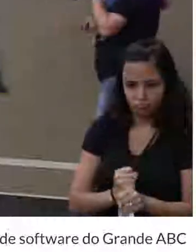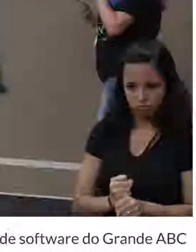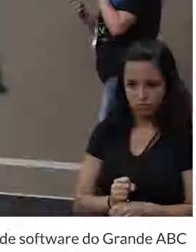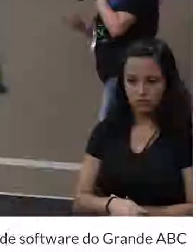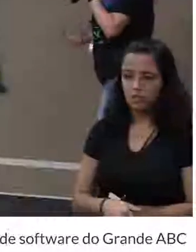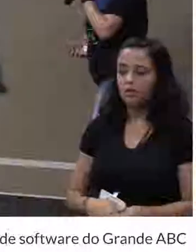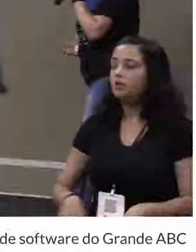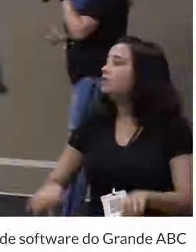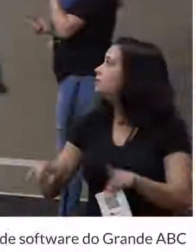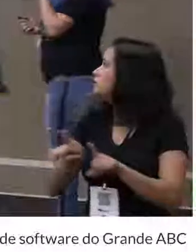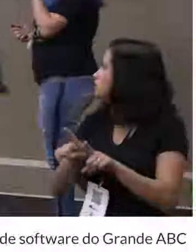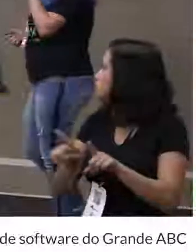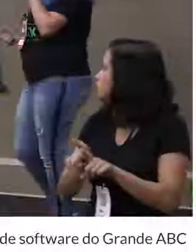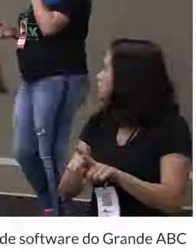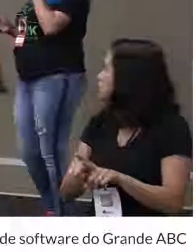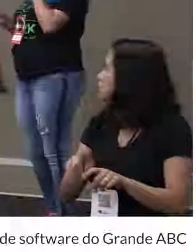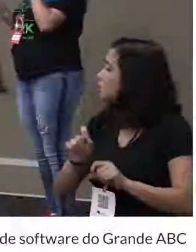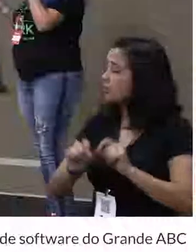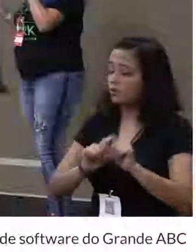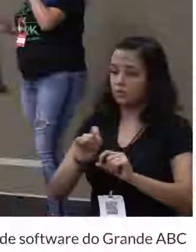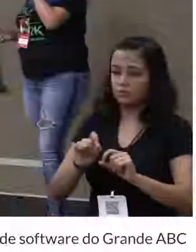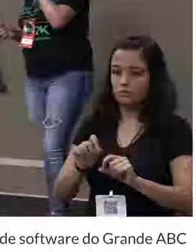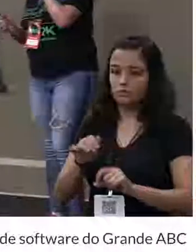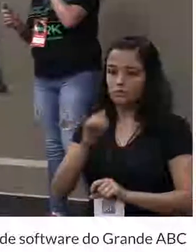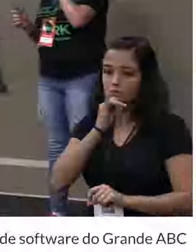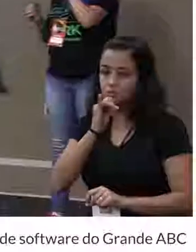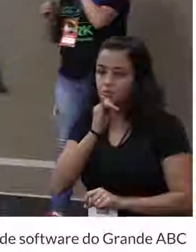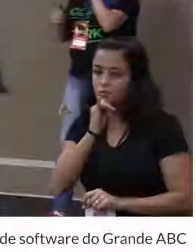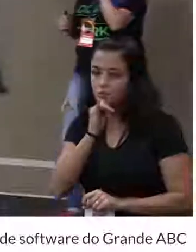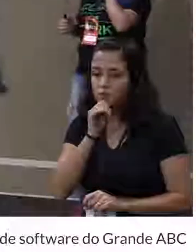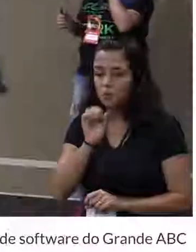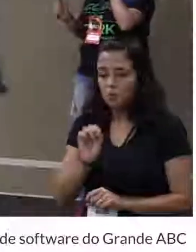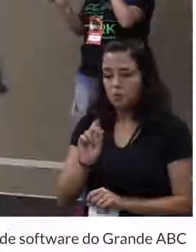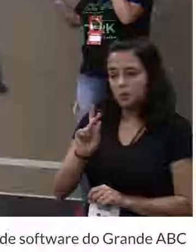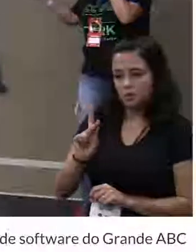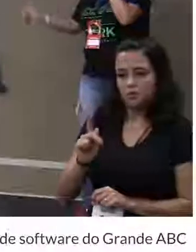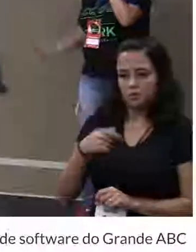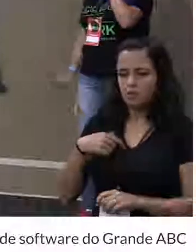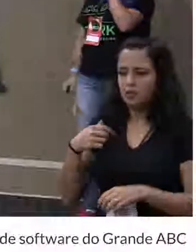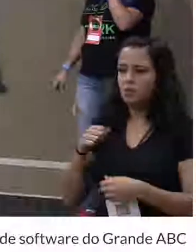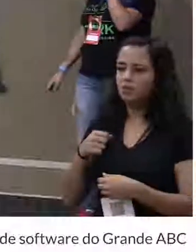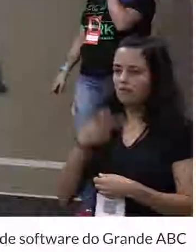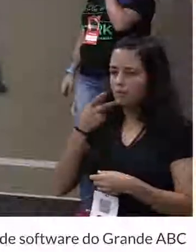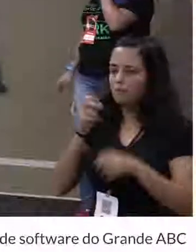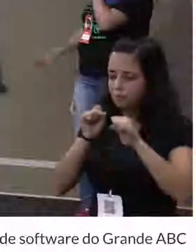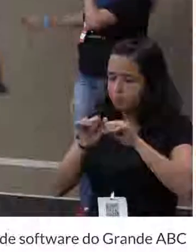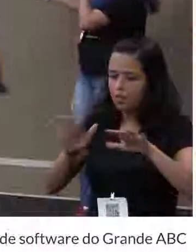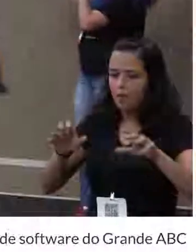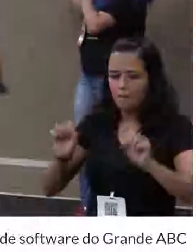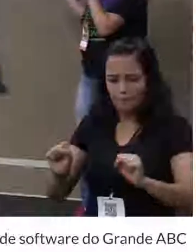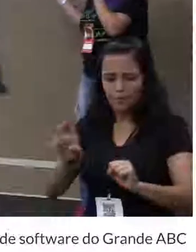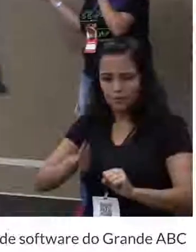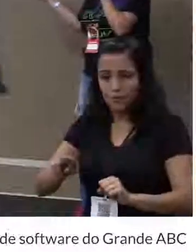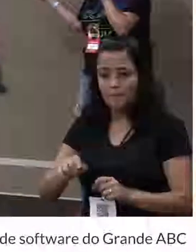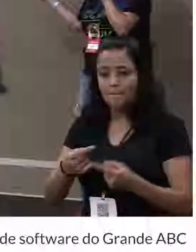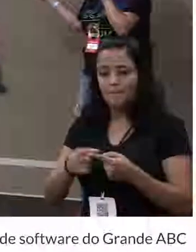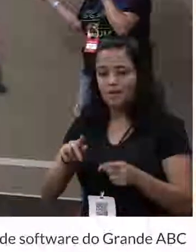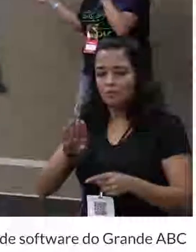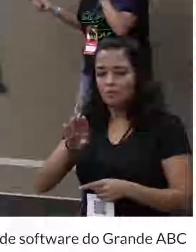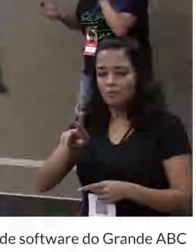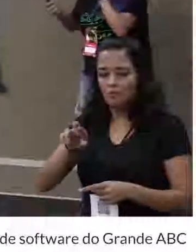E também tem a questão de ah, beleza. Eu recomendei essa tecnologia. Mas os browsers,